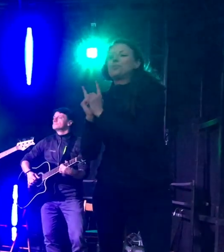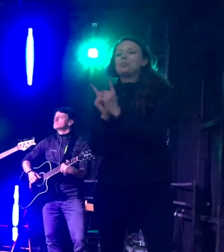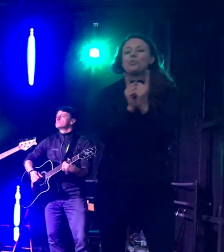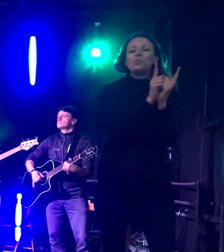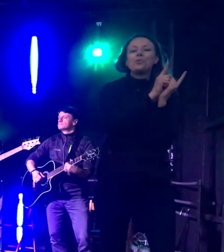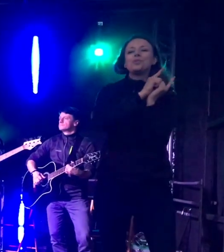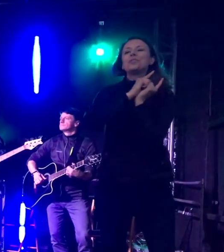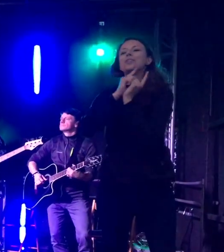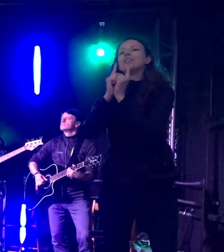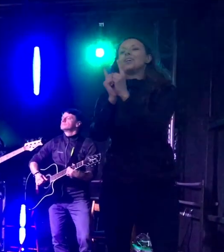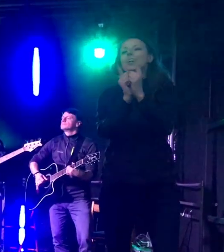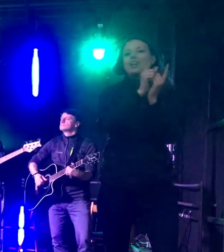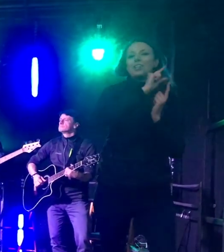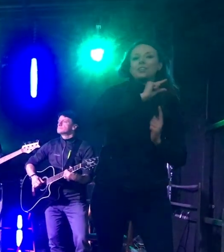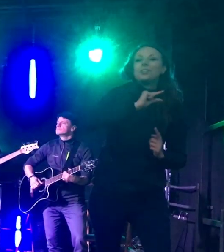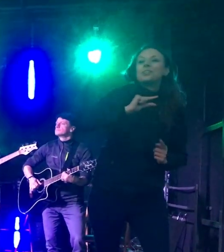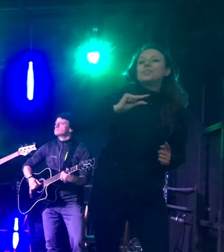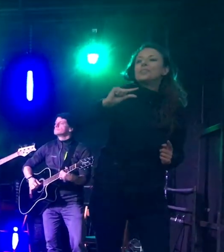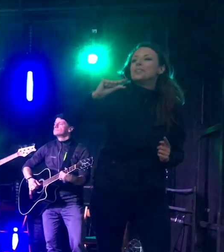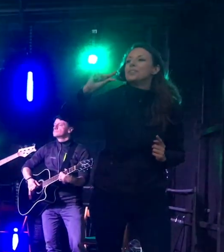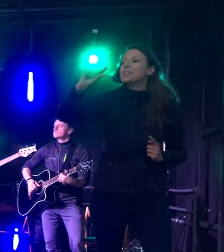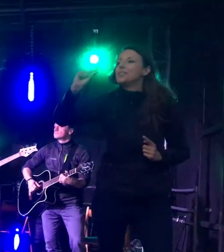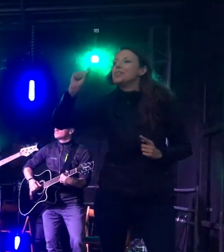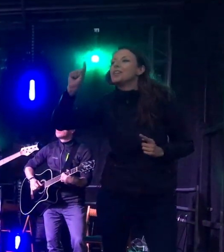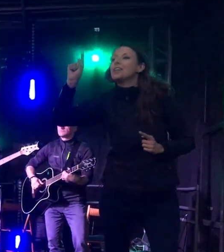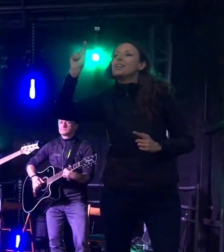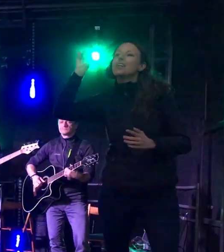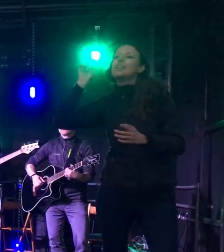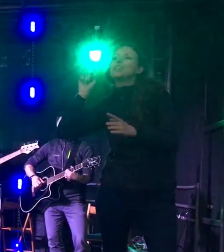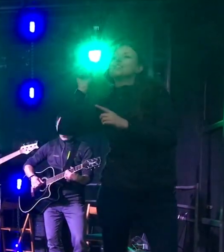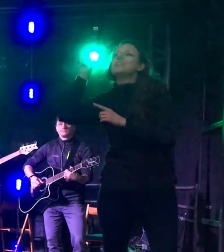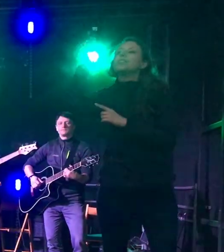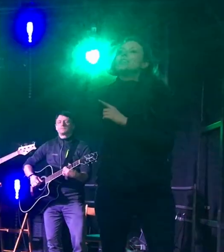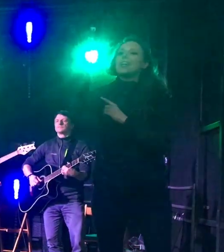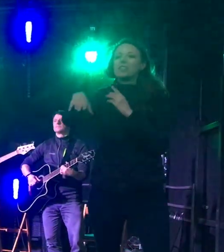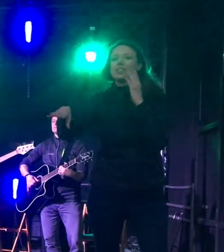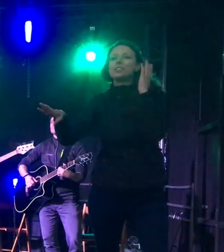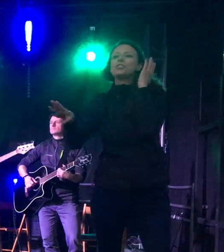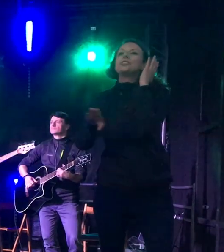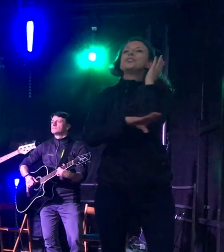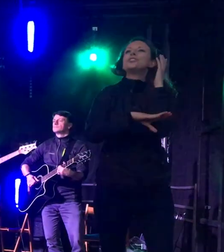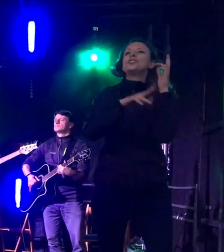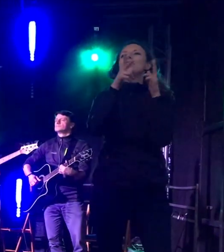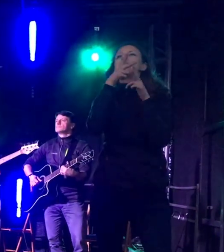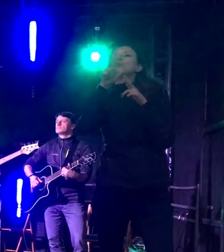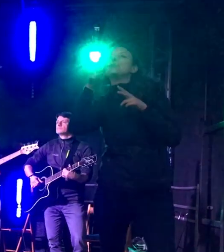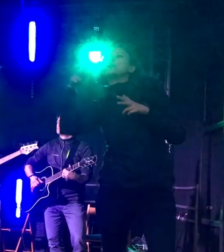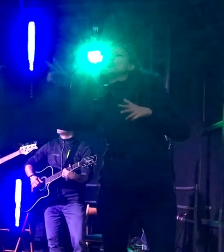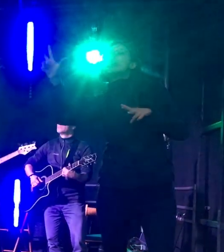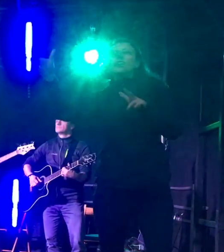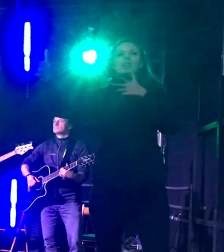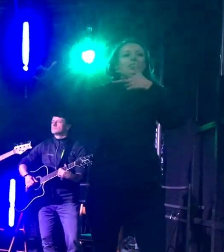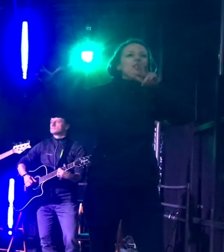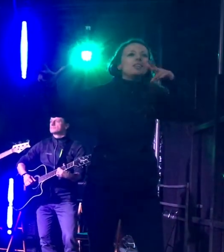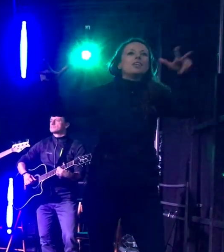wiernie czekał nas Miłości, i starym kłod